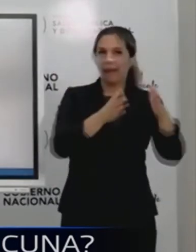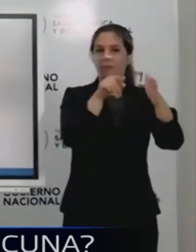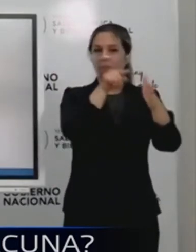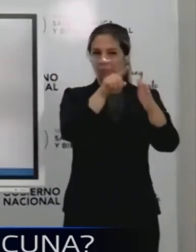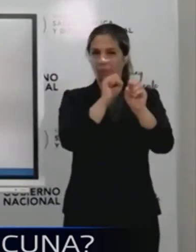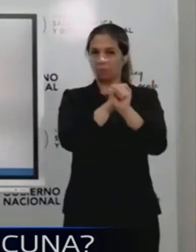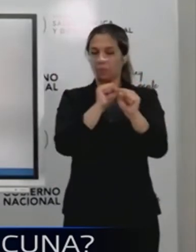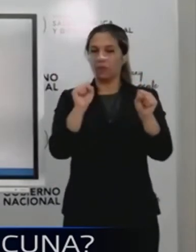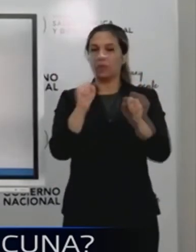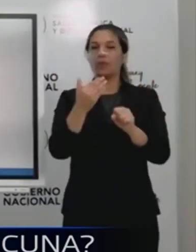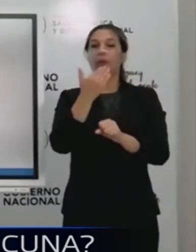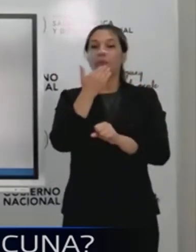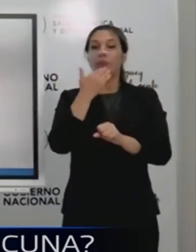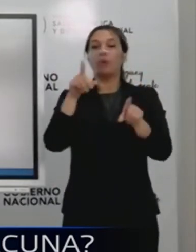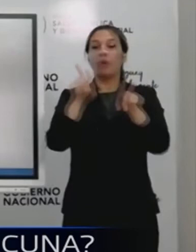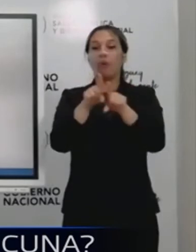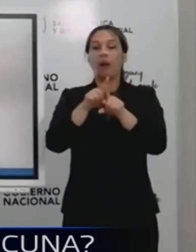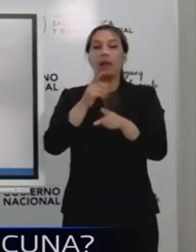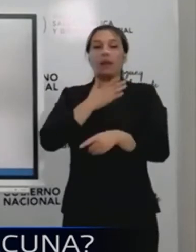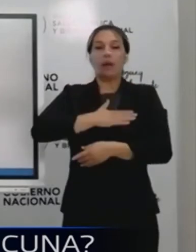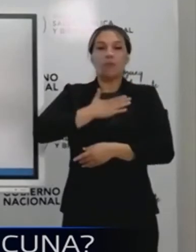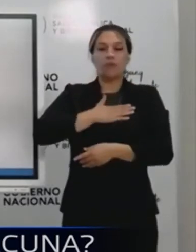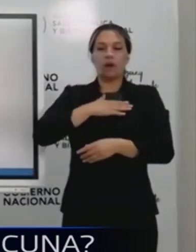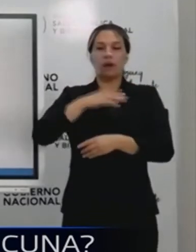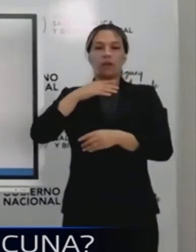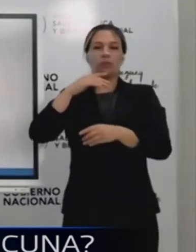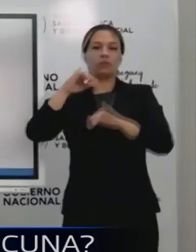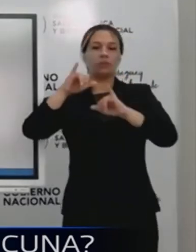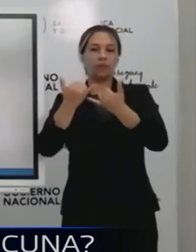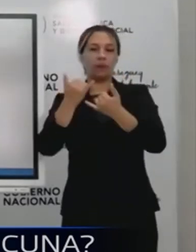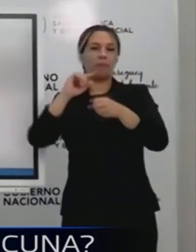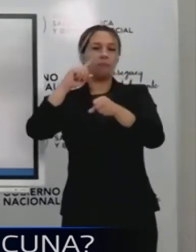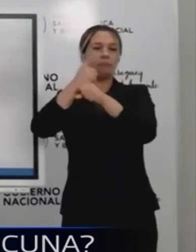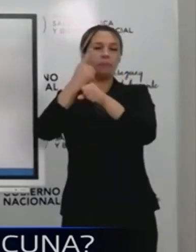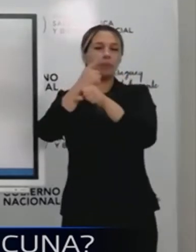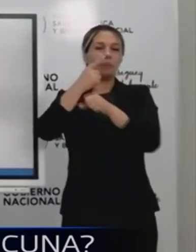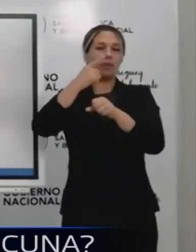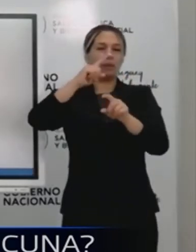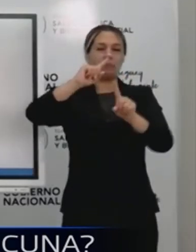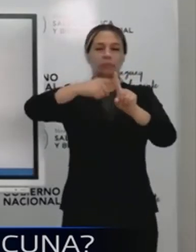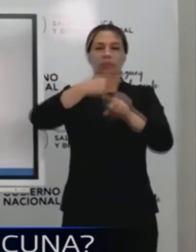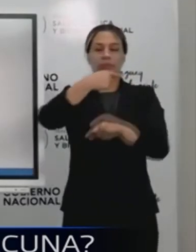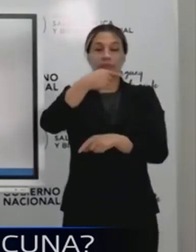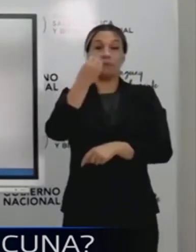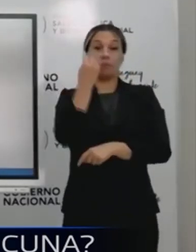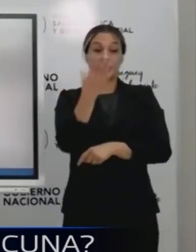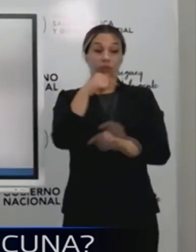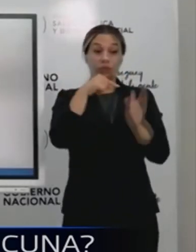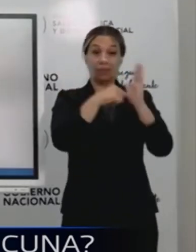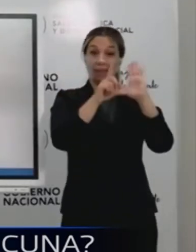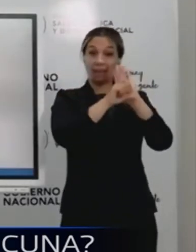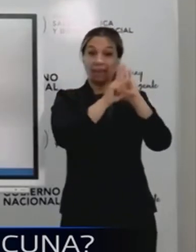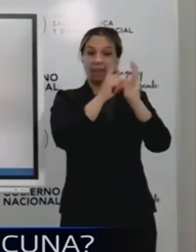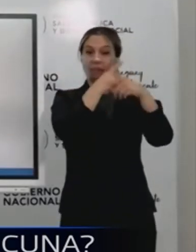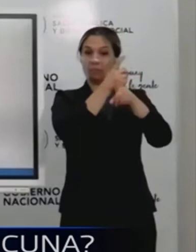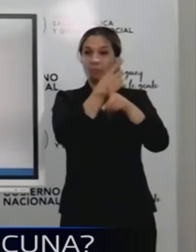sí anticipar ya a poblaciones de riesgo, quizás a finalizar el primer trimestre. Esta ley nos facilita muchísimo para esas negociaciones.